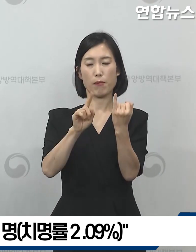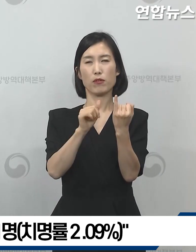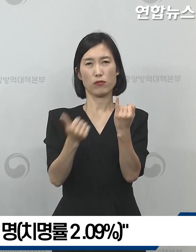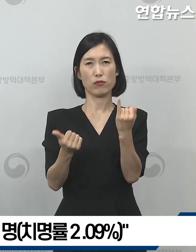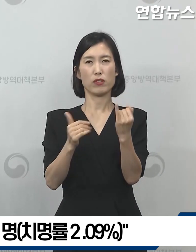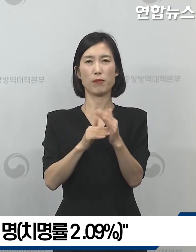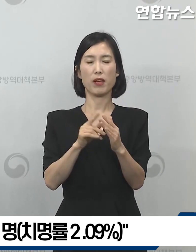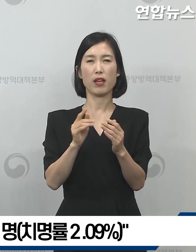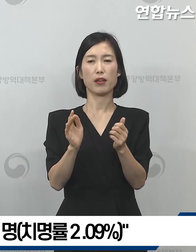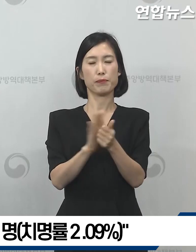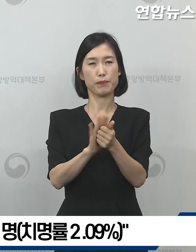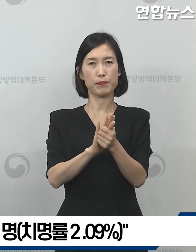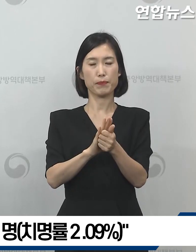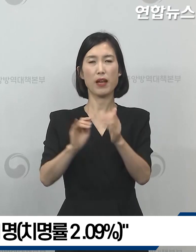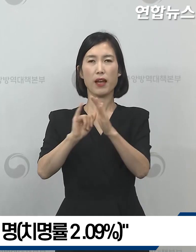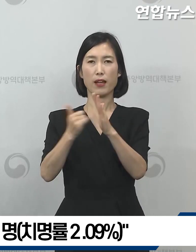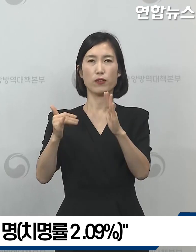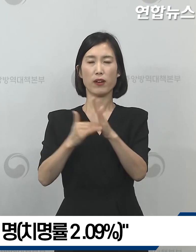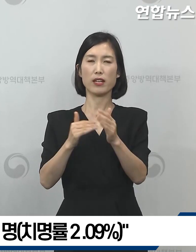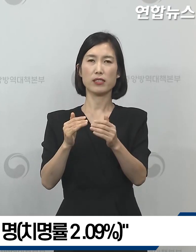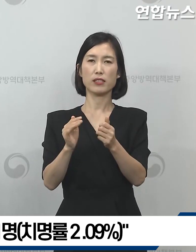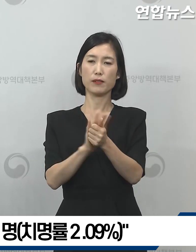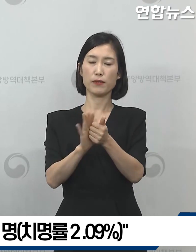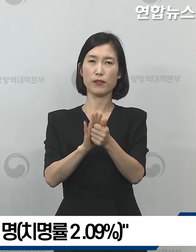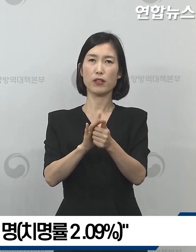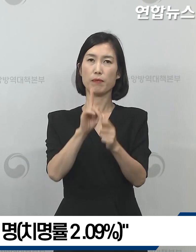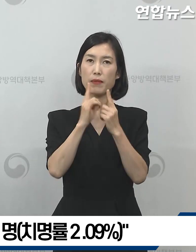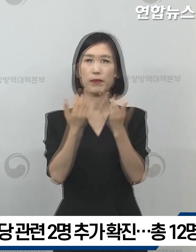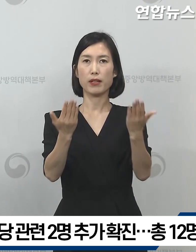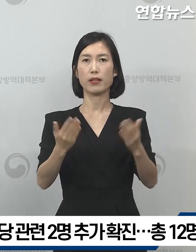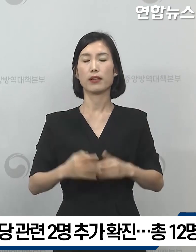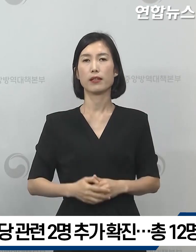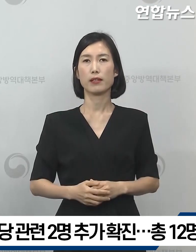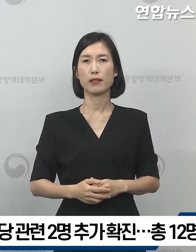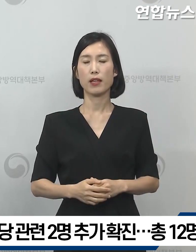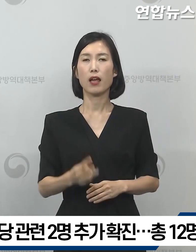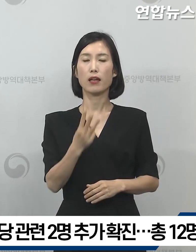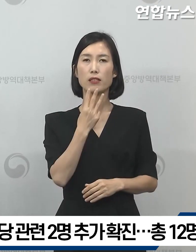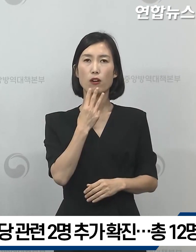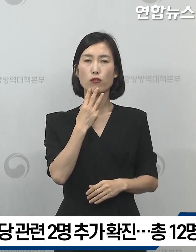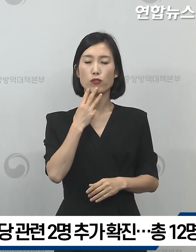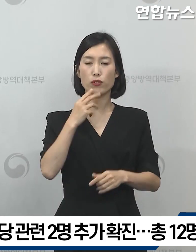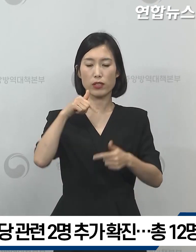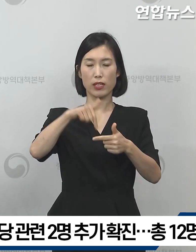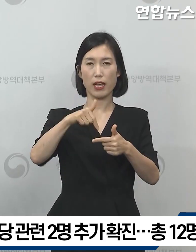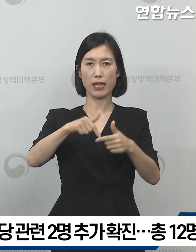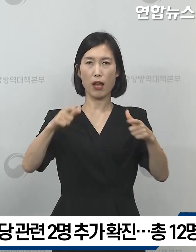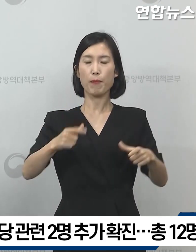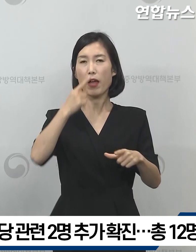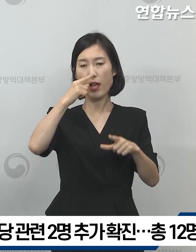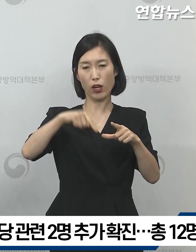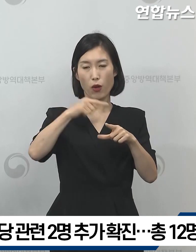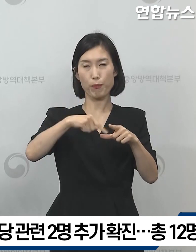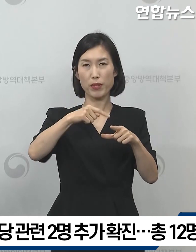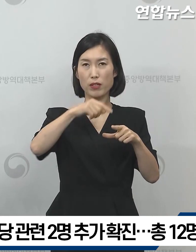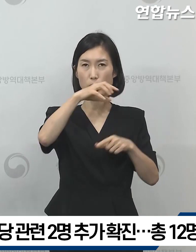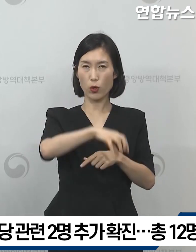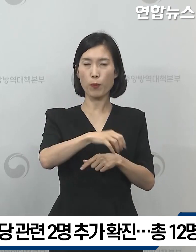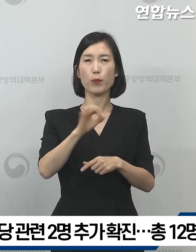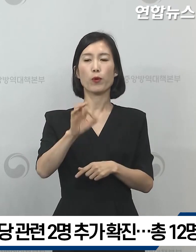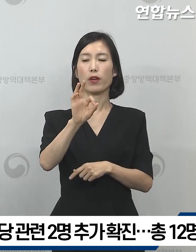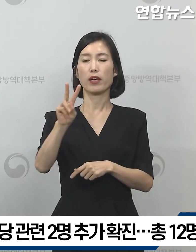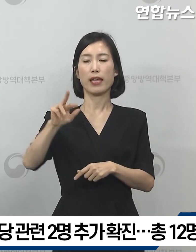고인의 명복과 유가족들에게 애도의 말씀을 드립니다. 서울 강남구 커피 전문점 그리고